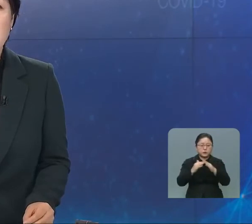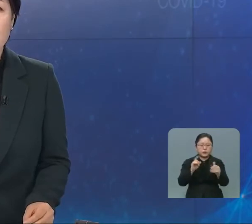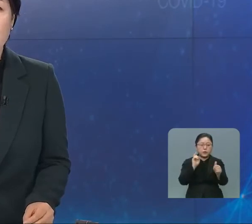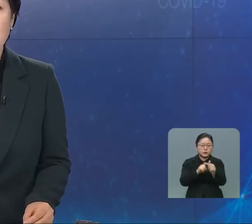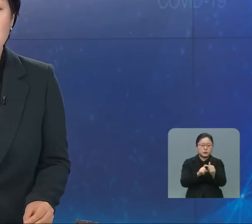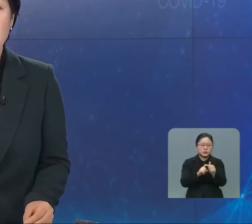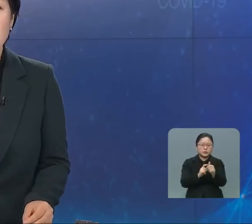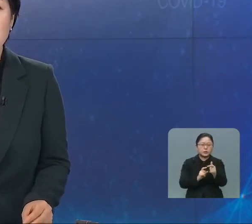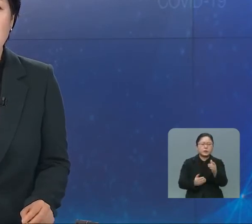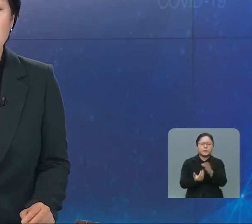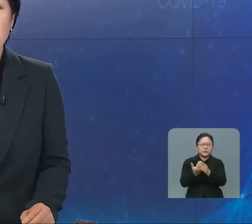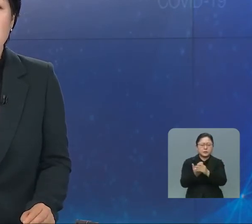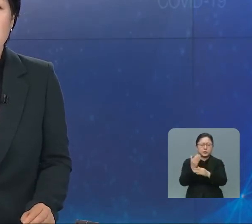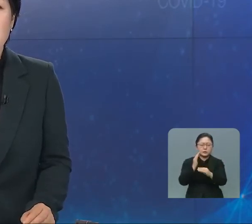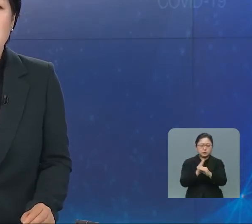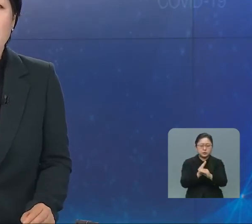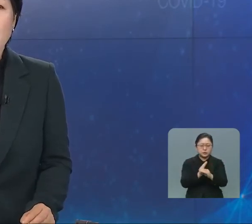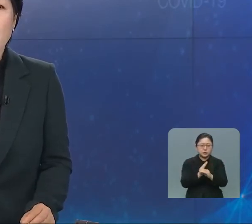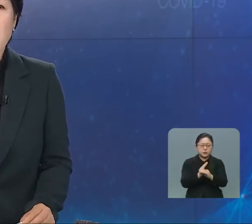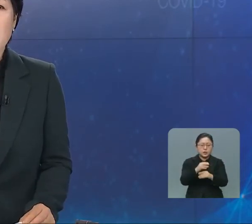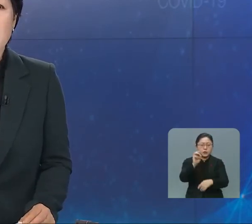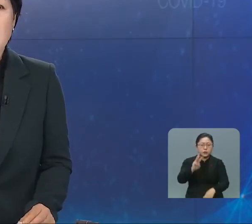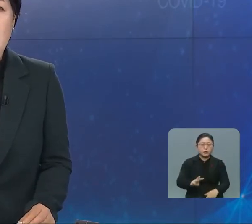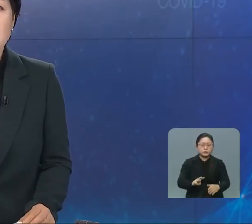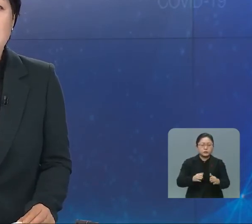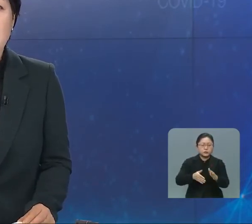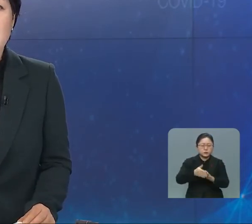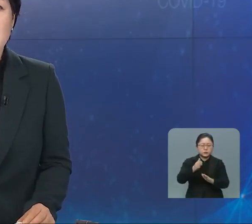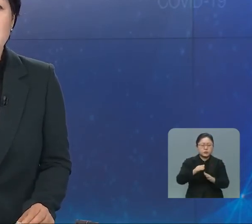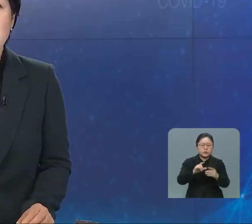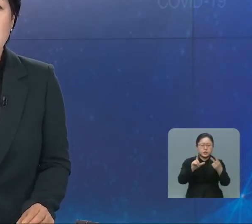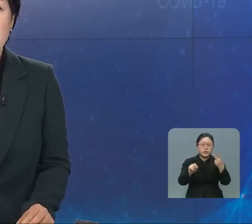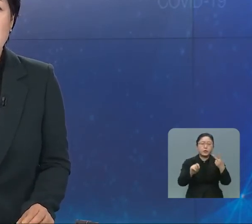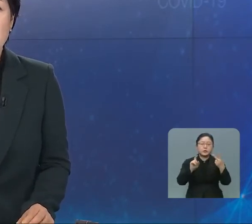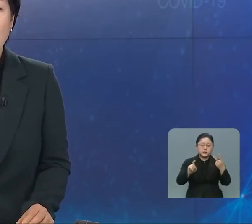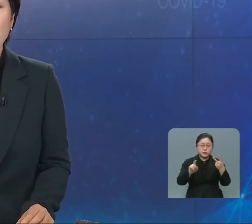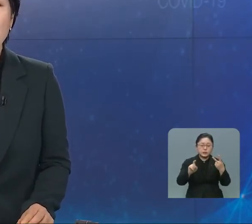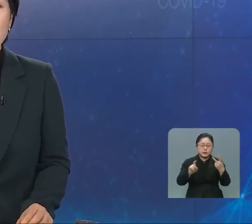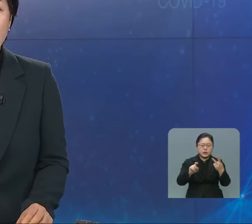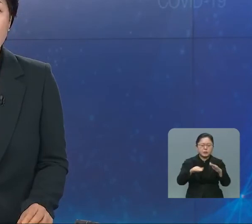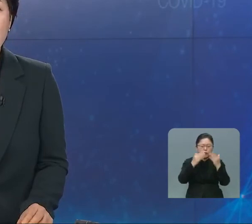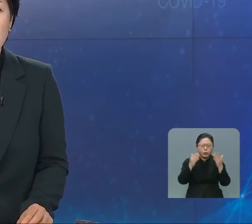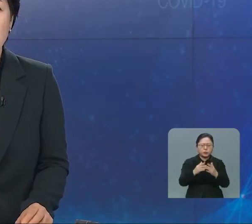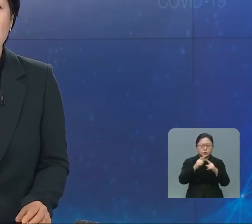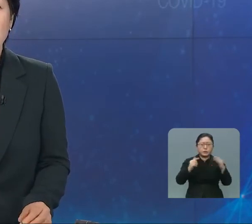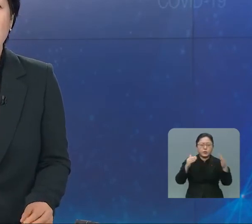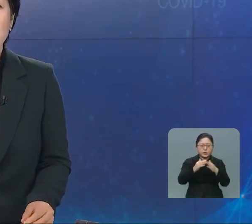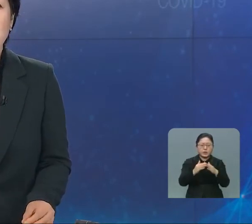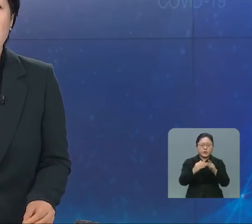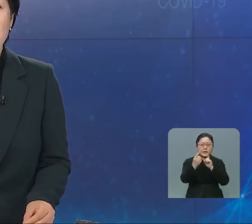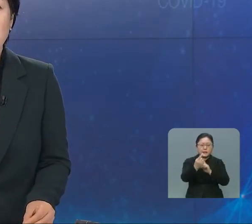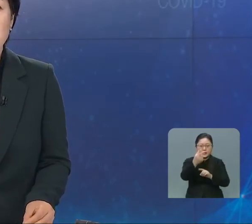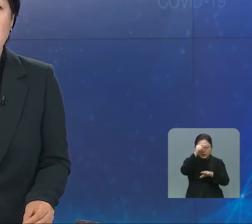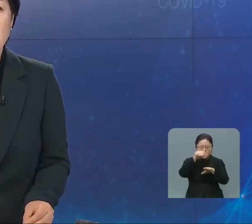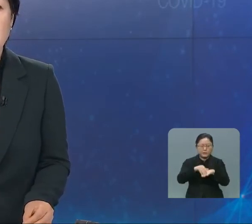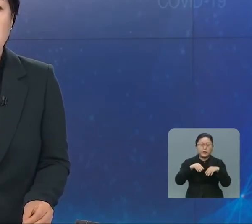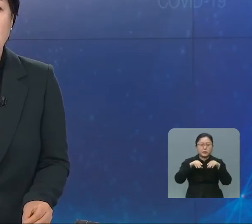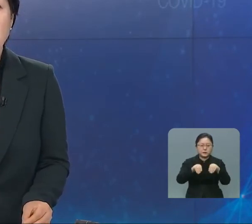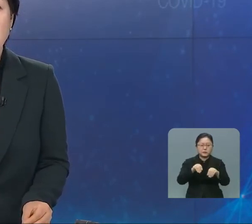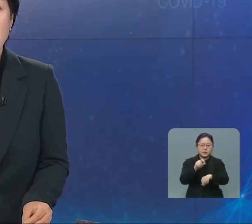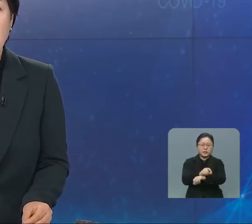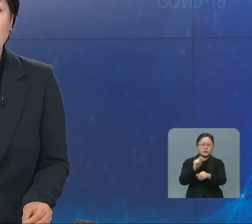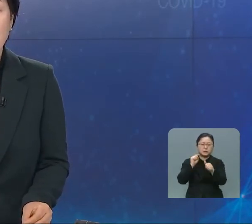확진자가 추가 발생했습니다. 이에 따라 광주광역시는 다음 달 10일까지 모든 교회에 대한 대면 예배금지